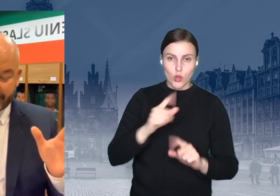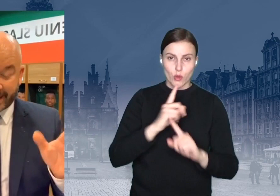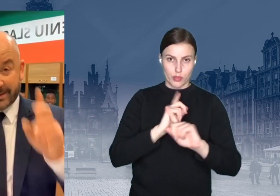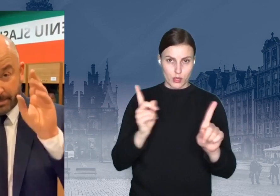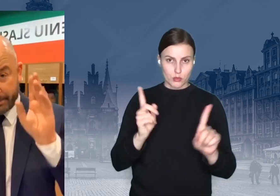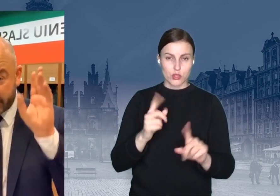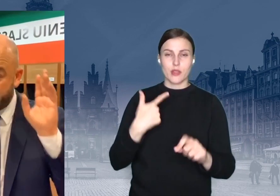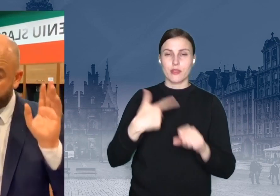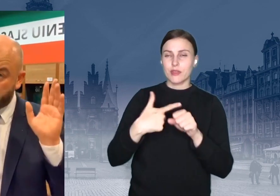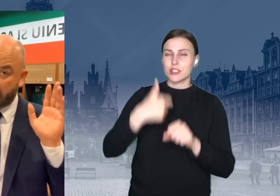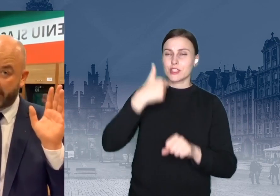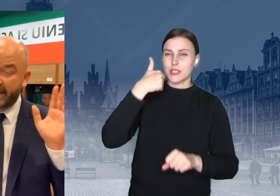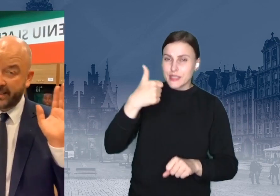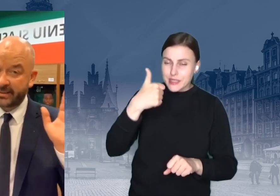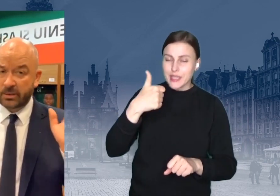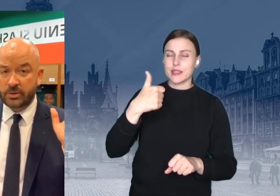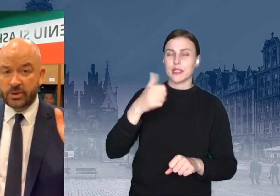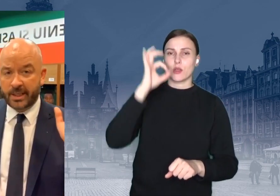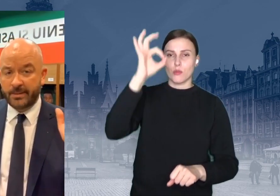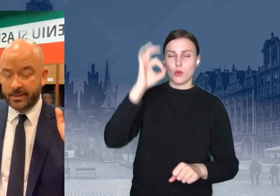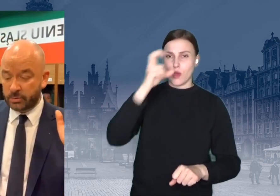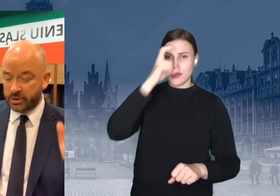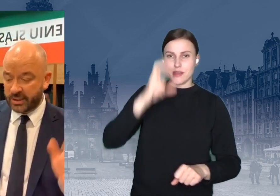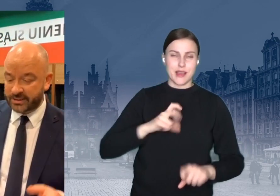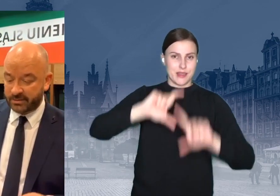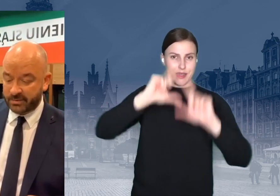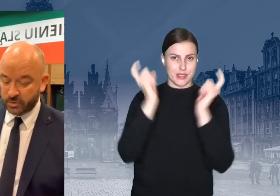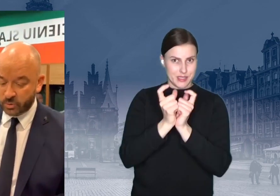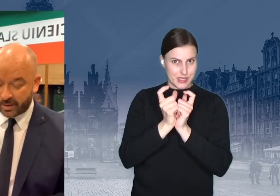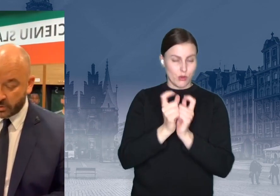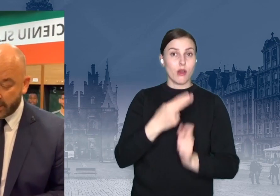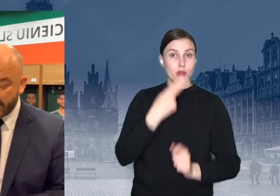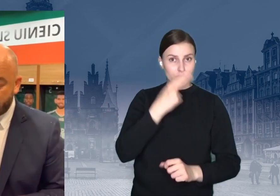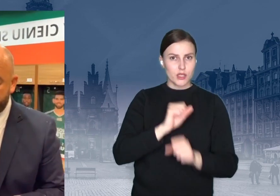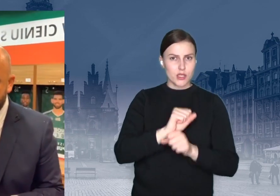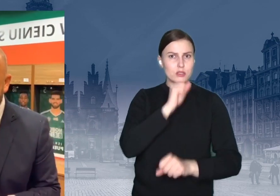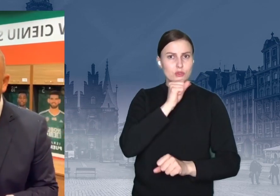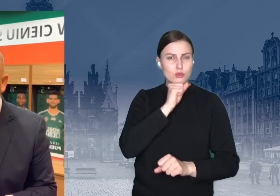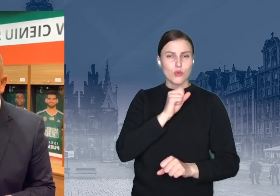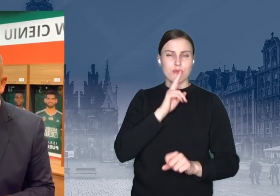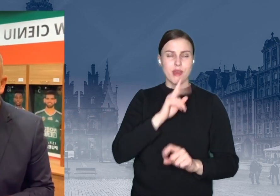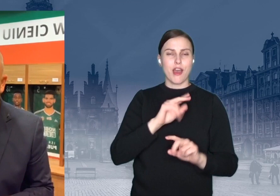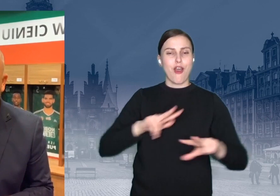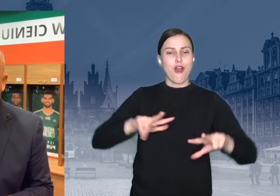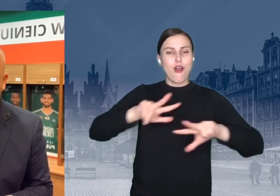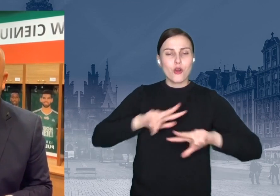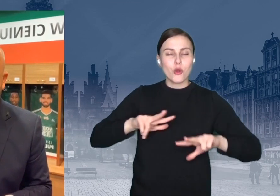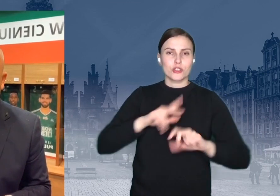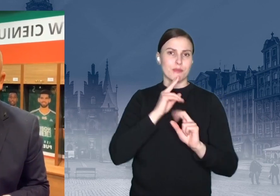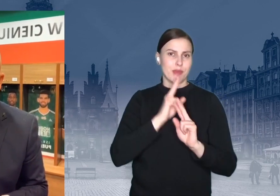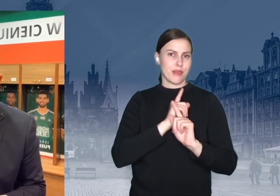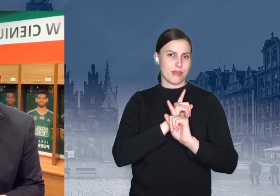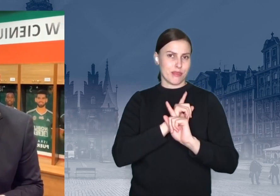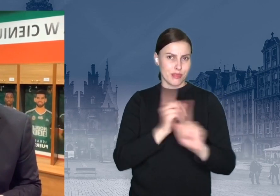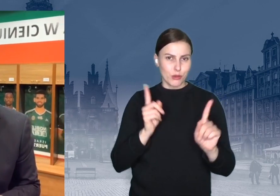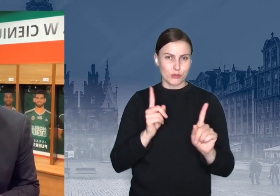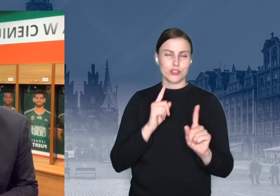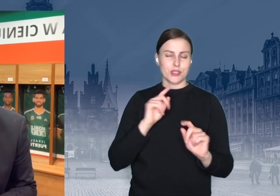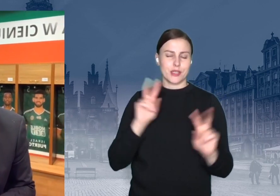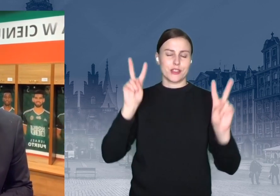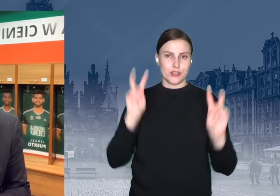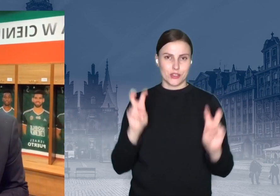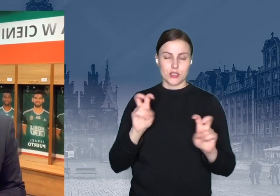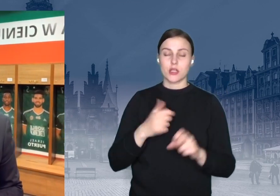% całej kadry. Patrzcie, jak duża jest ta rodzina nauczycielska we Wrocławiu, a 80% z kolei